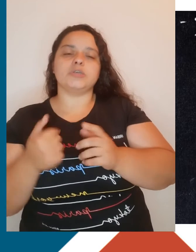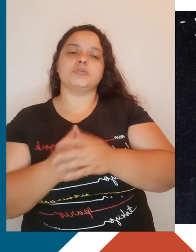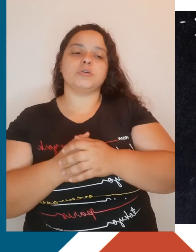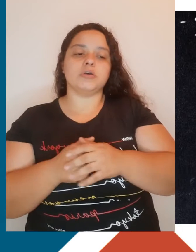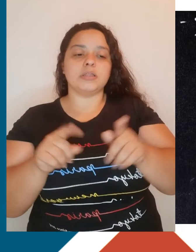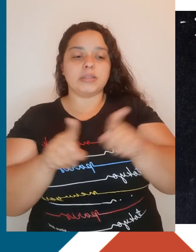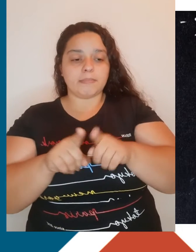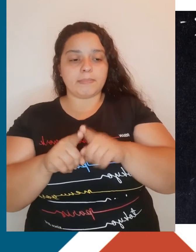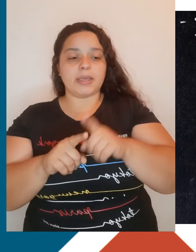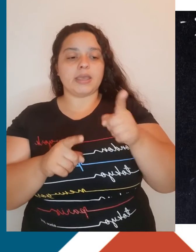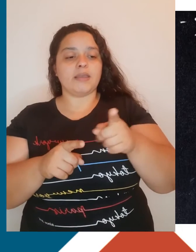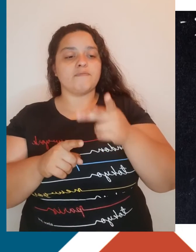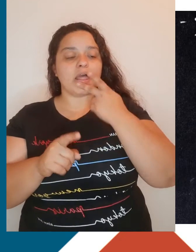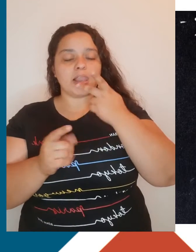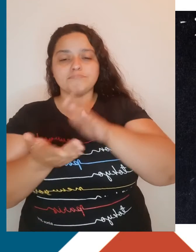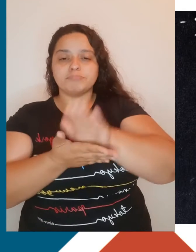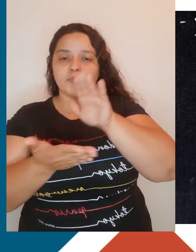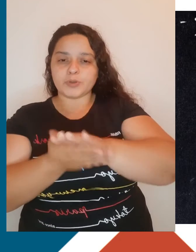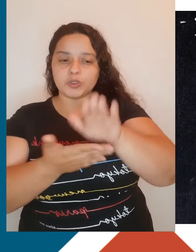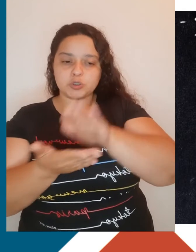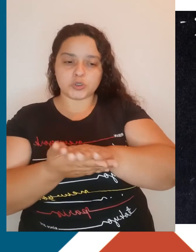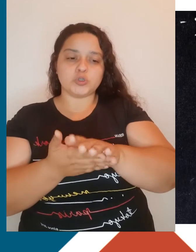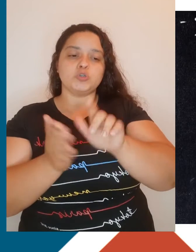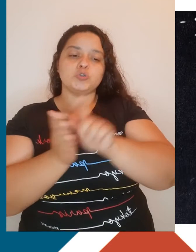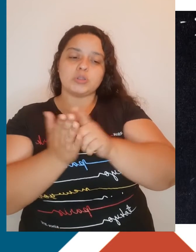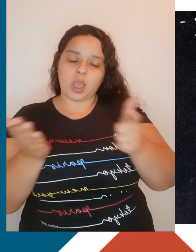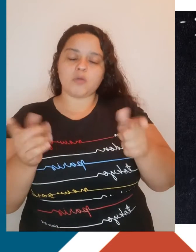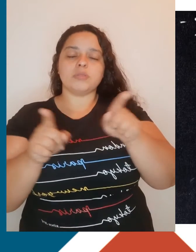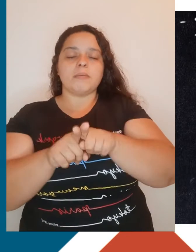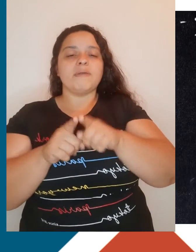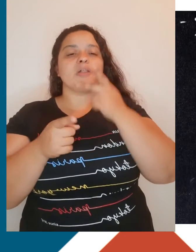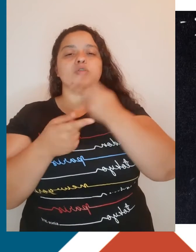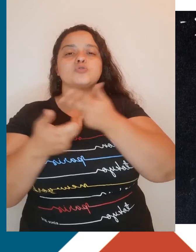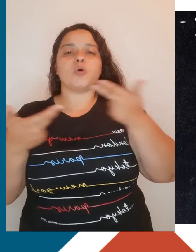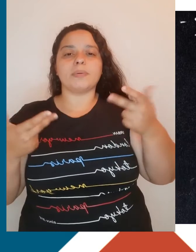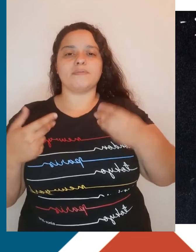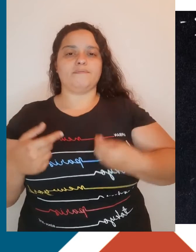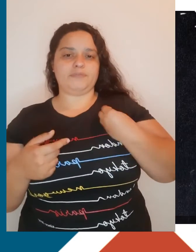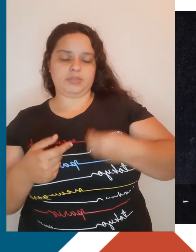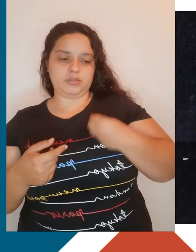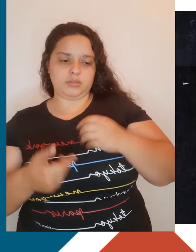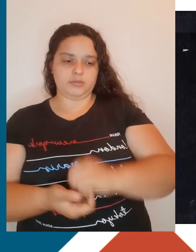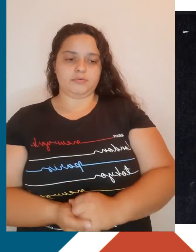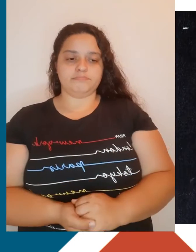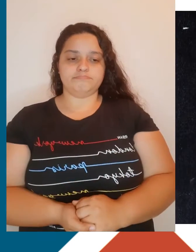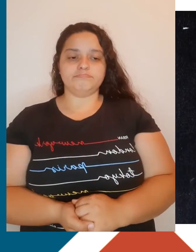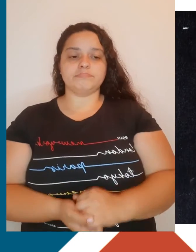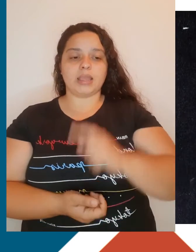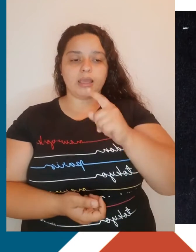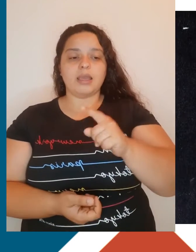e expressando suas dificuldades e visões de mundo. O estabelecimento da sociedade capitalista também alterou a